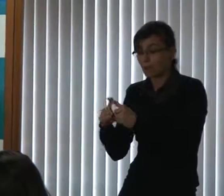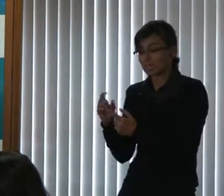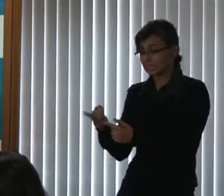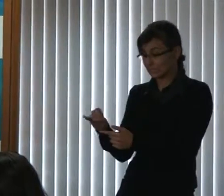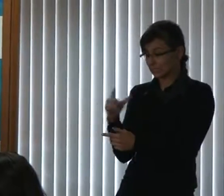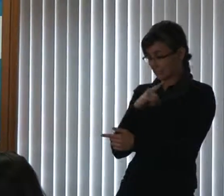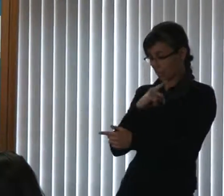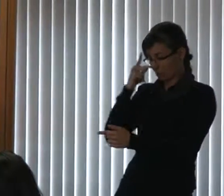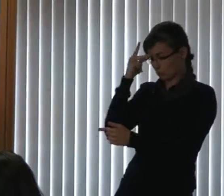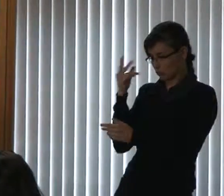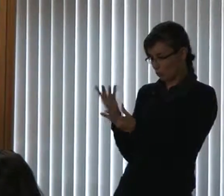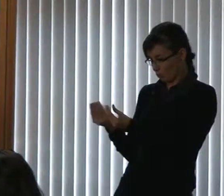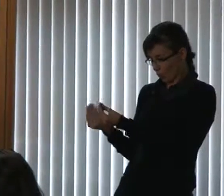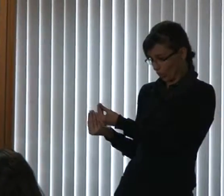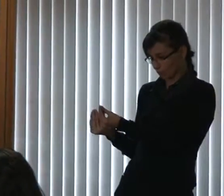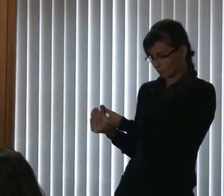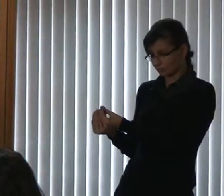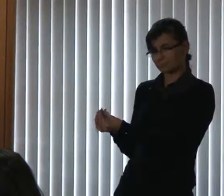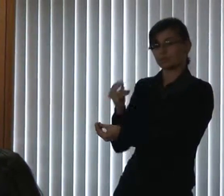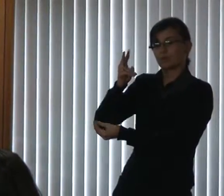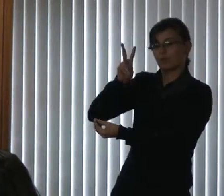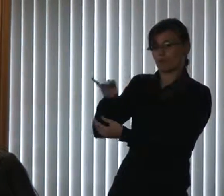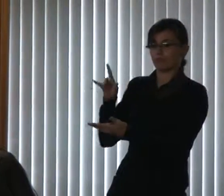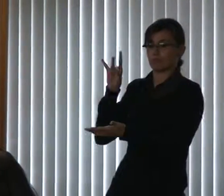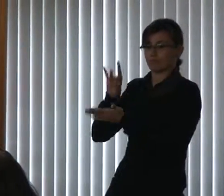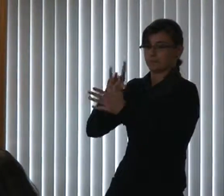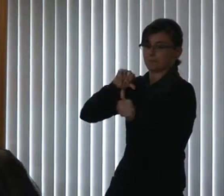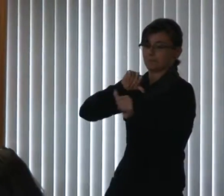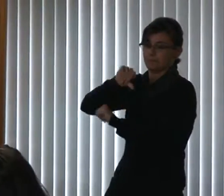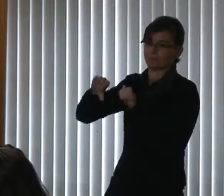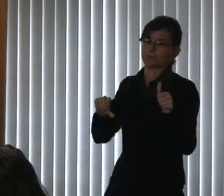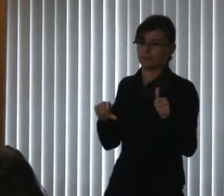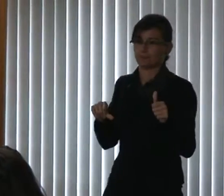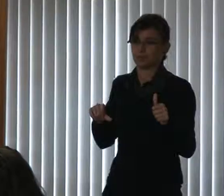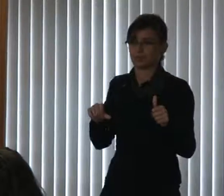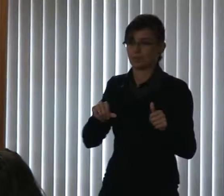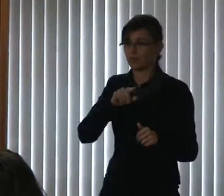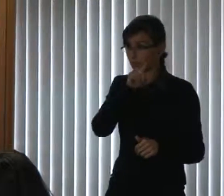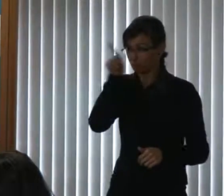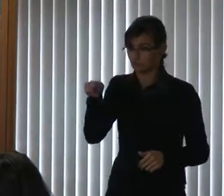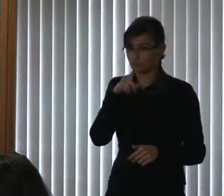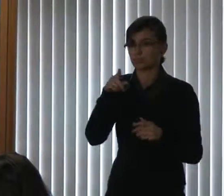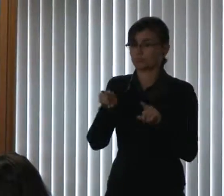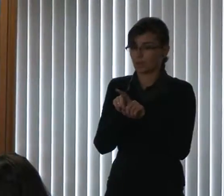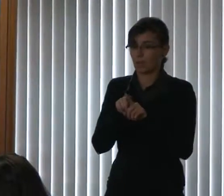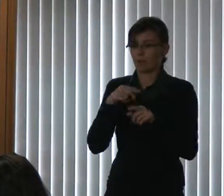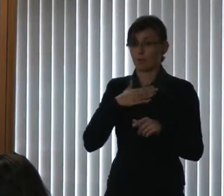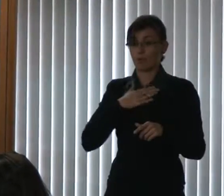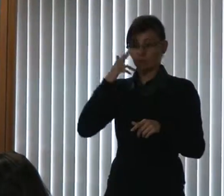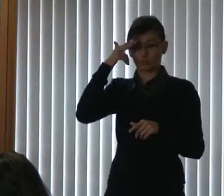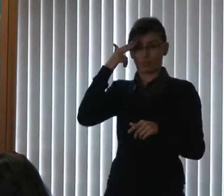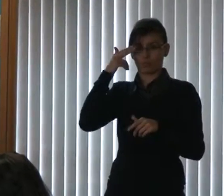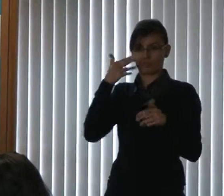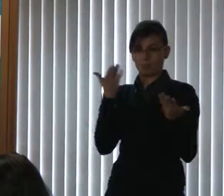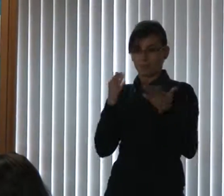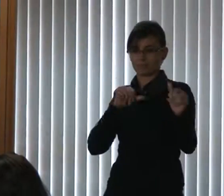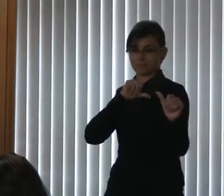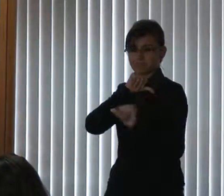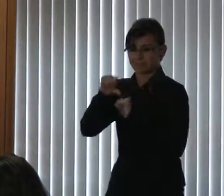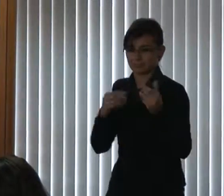pode ter certeza que é realidade. E essa realidade não vai acontecer porque vocês estão comigo. E se vocês estão comigo, Deus também está. Então nós